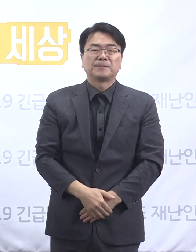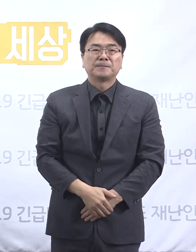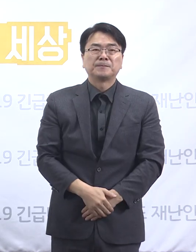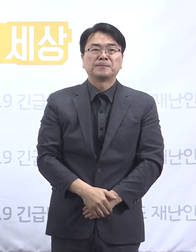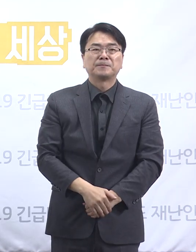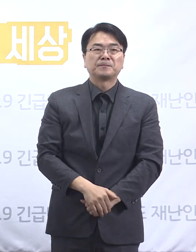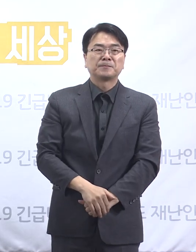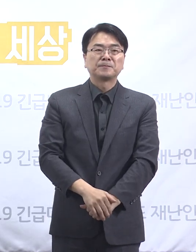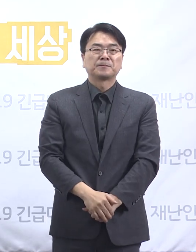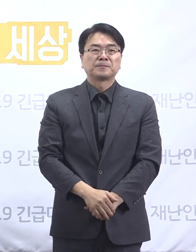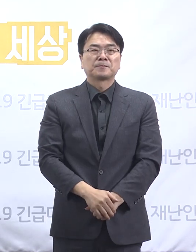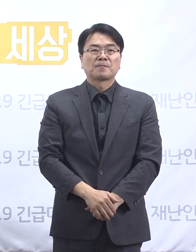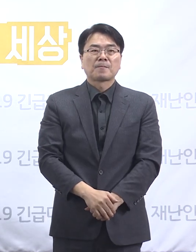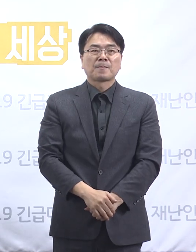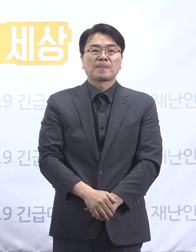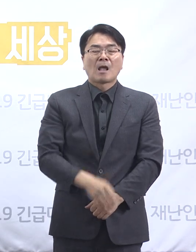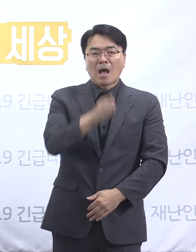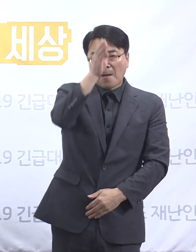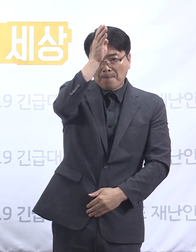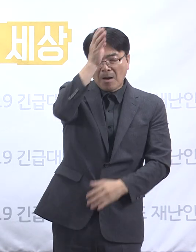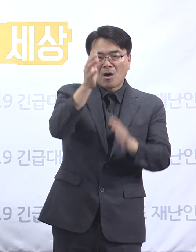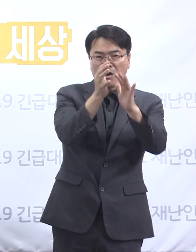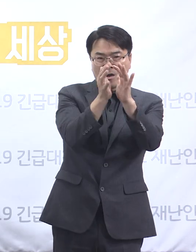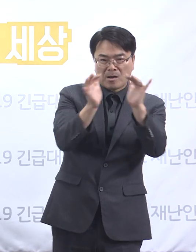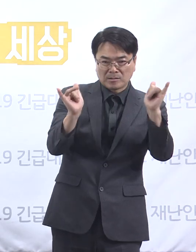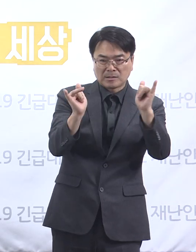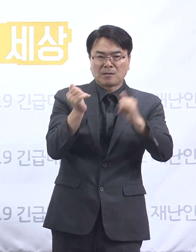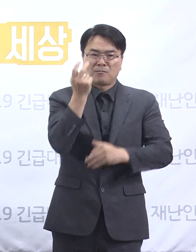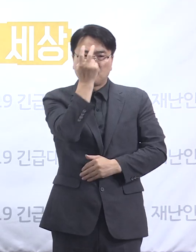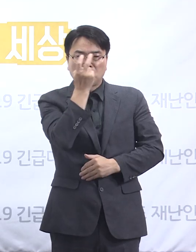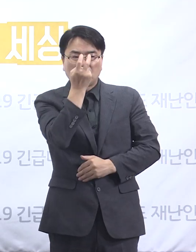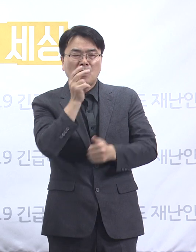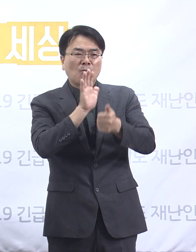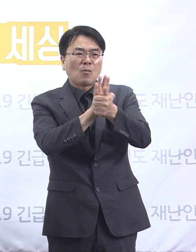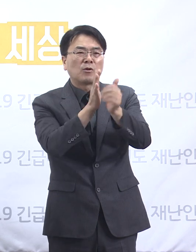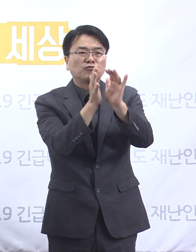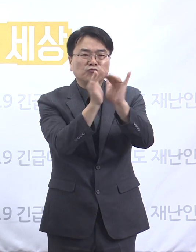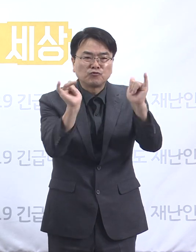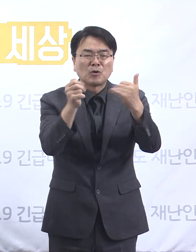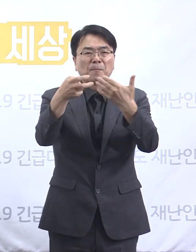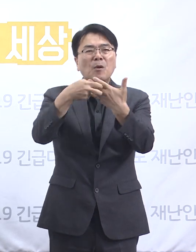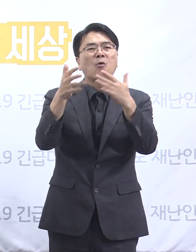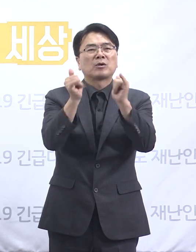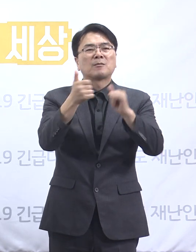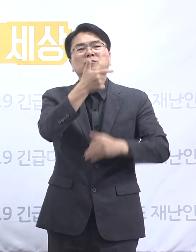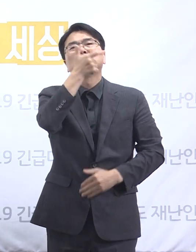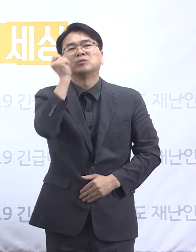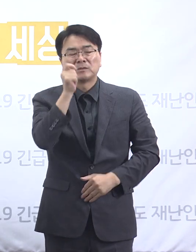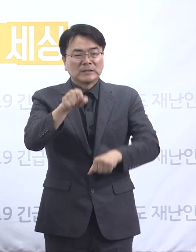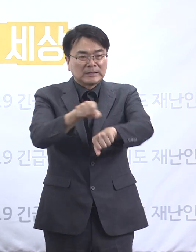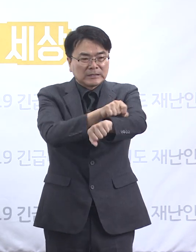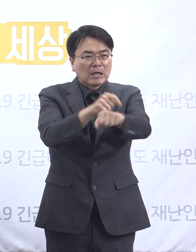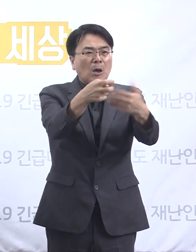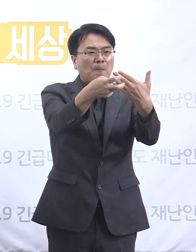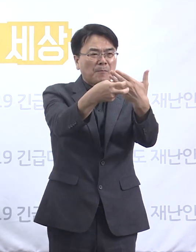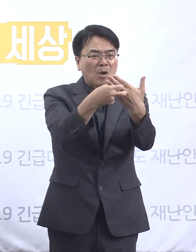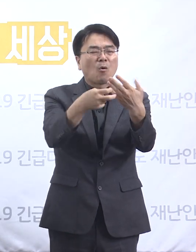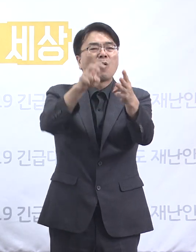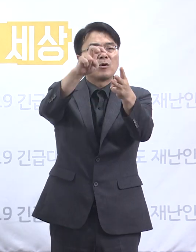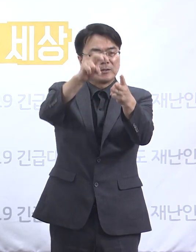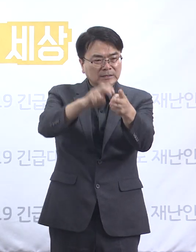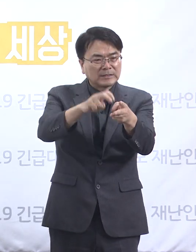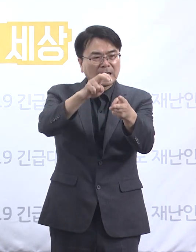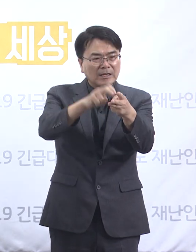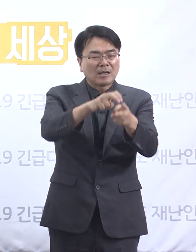병상 확보와 함께 환자를 감당할 의료인력이 매우 부족한 실정입니다. 특히 병원, 생활치료센터, 홈케어